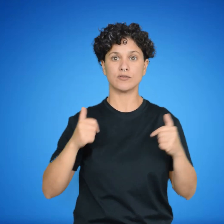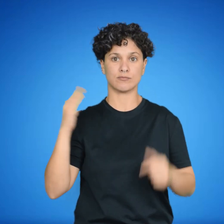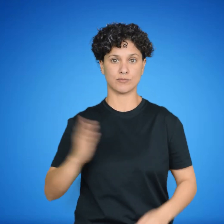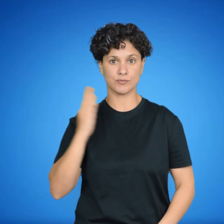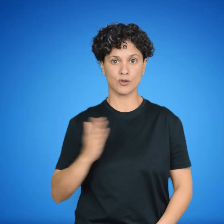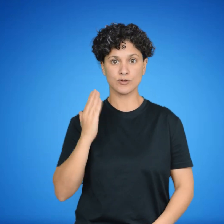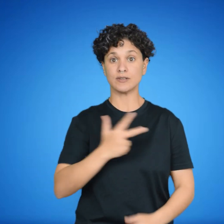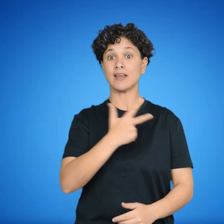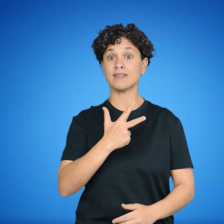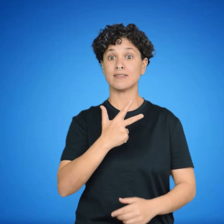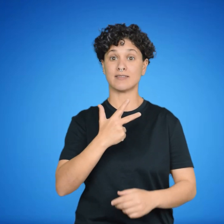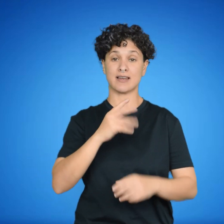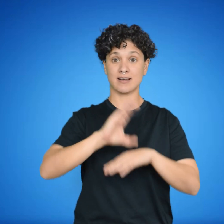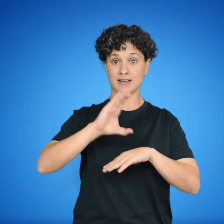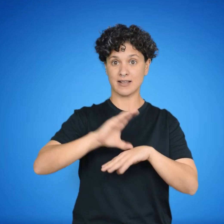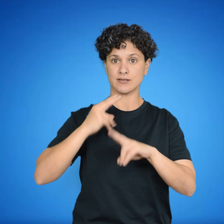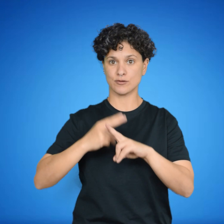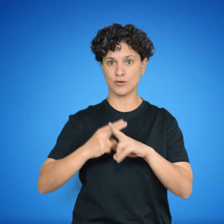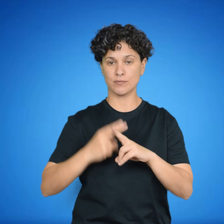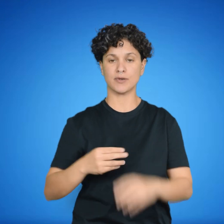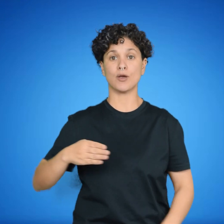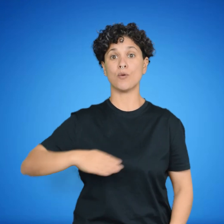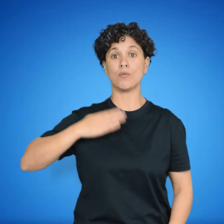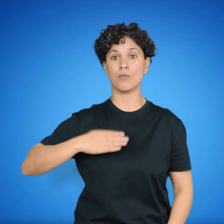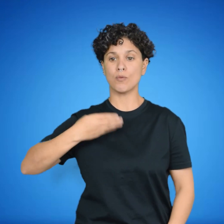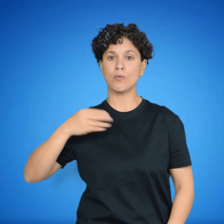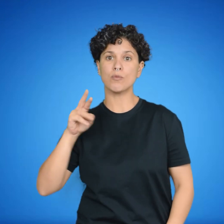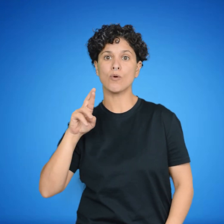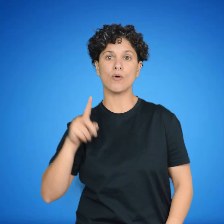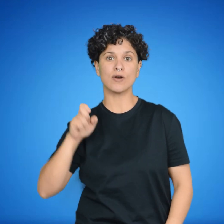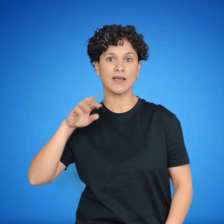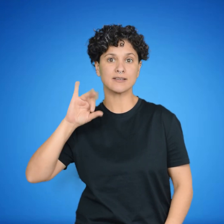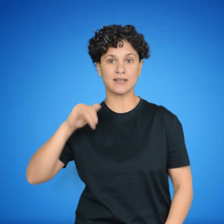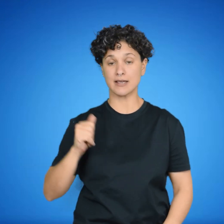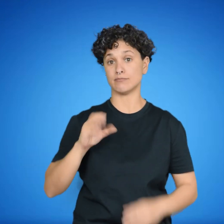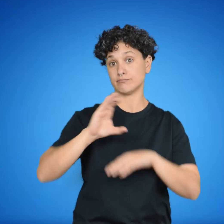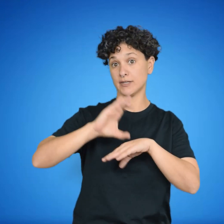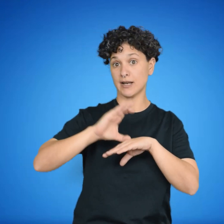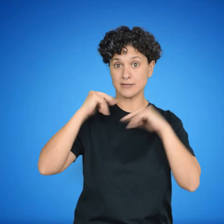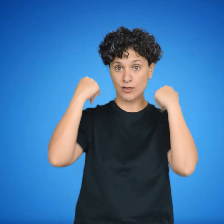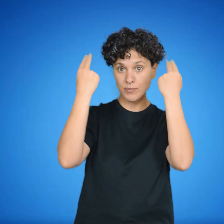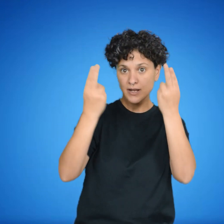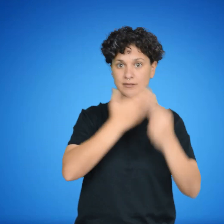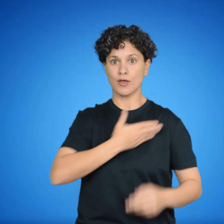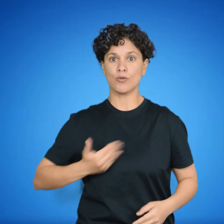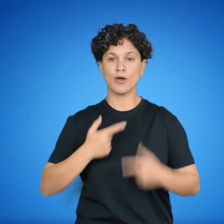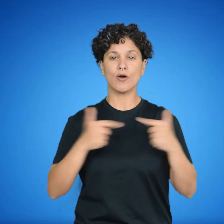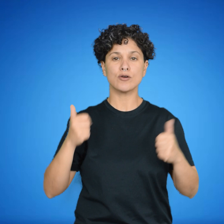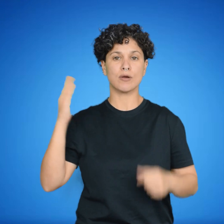burguesía, que es la clase dominante en la sociedad capitalista. Se trata de los dueños de los medios